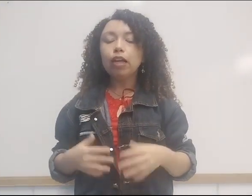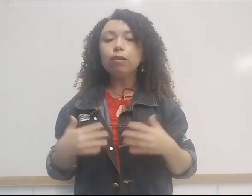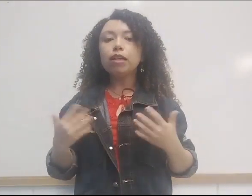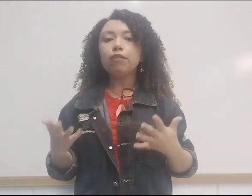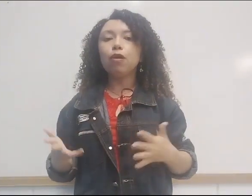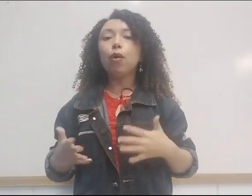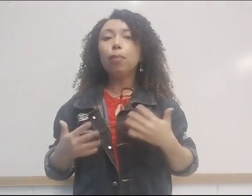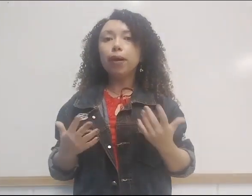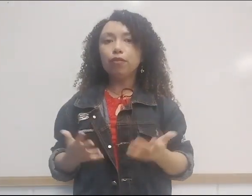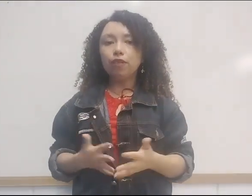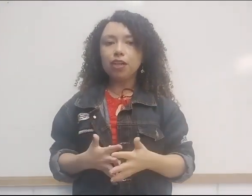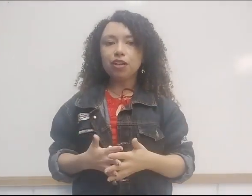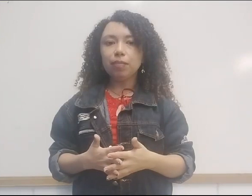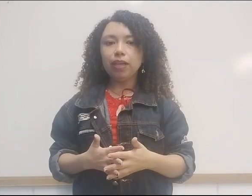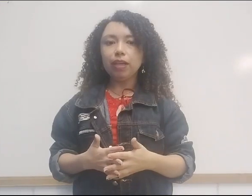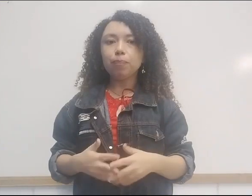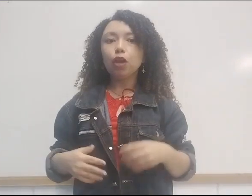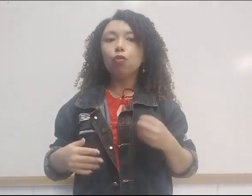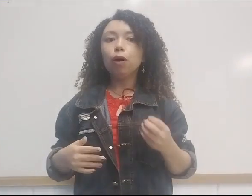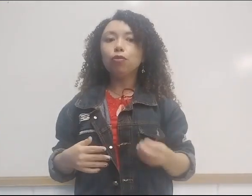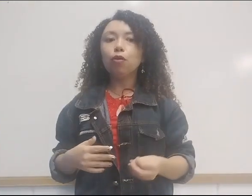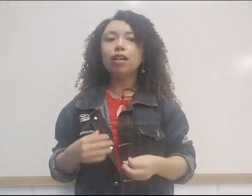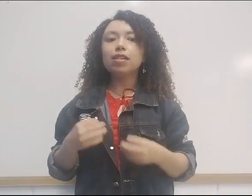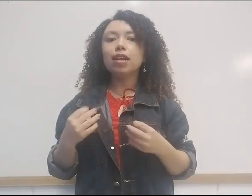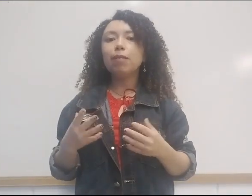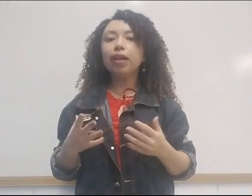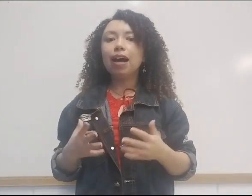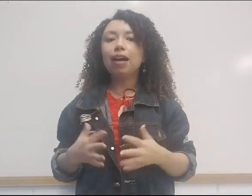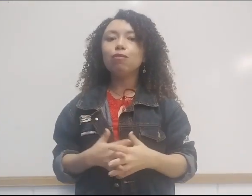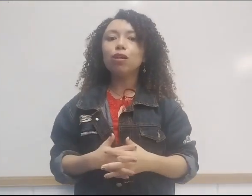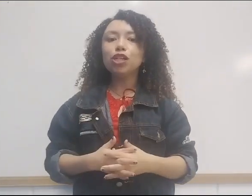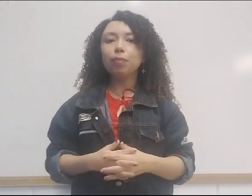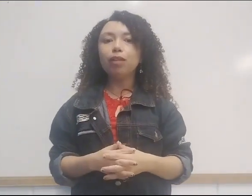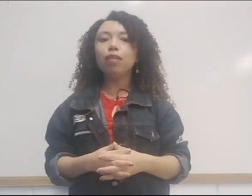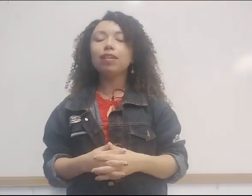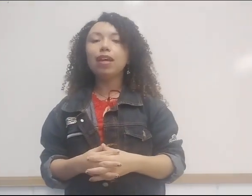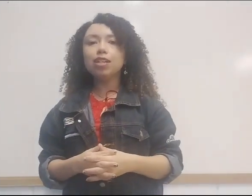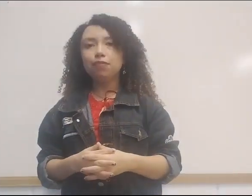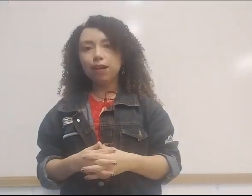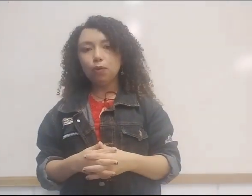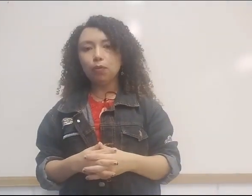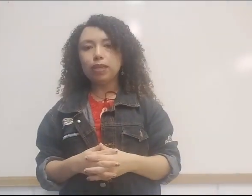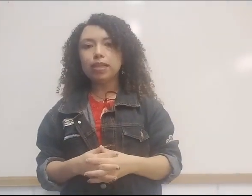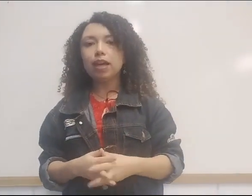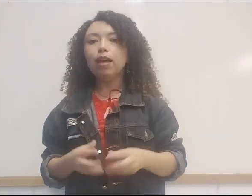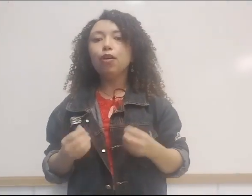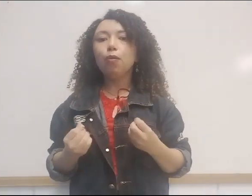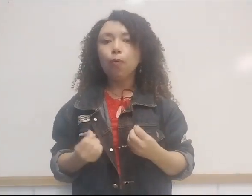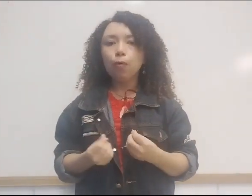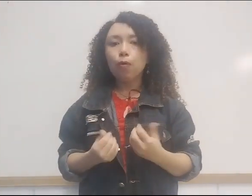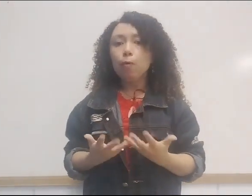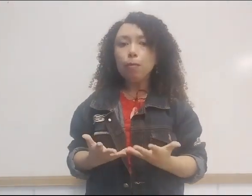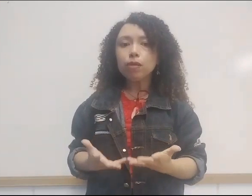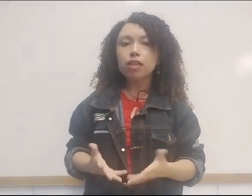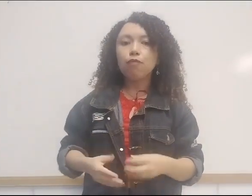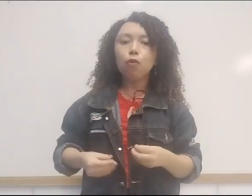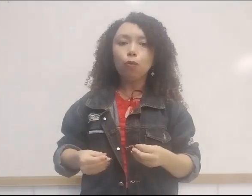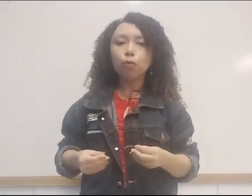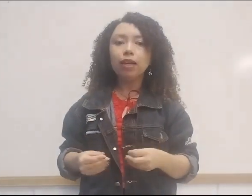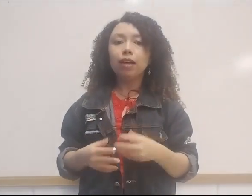e o escrivão Pero Vaz de Caminha, o autor da celebre carta do achamento da terra de Veracruz. Como é possível concluir,